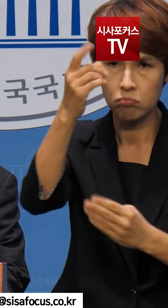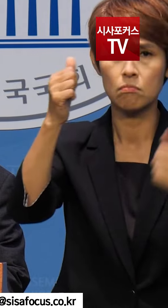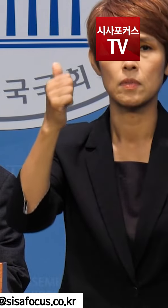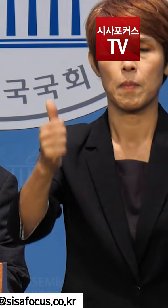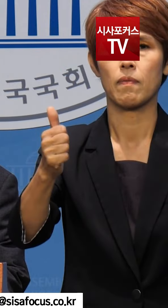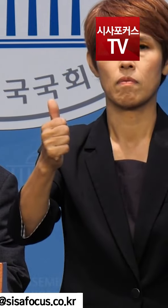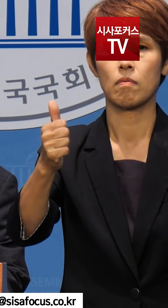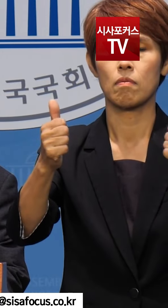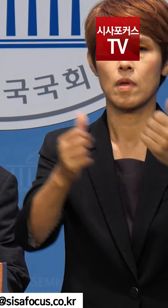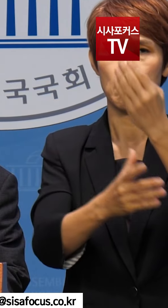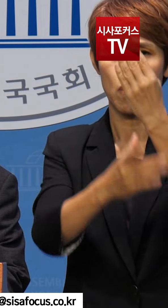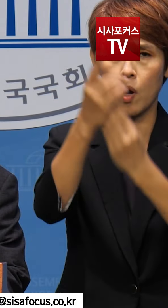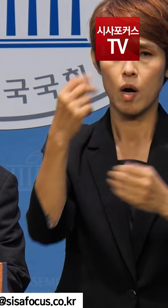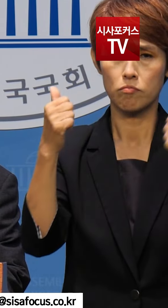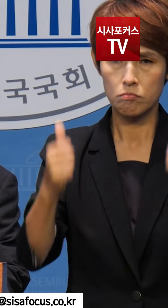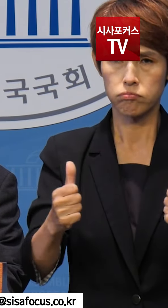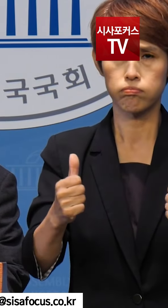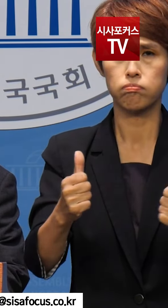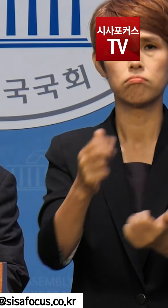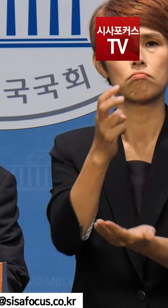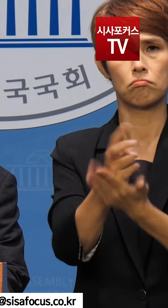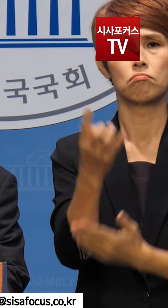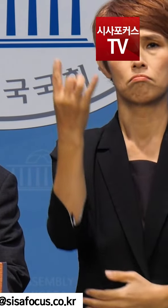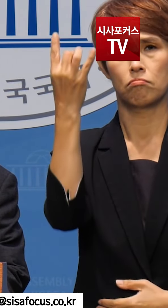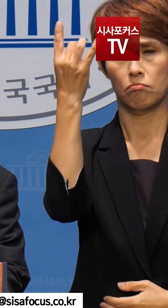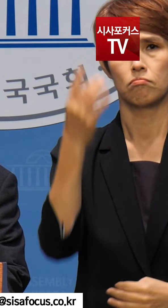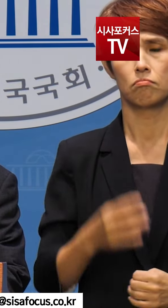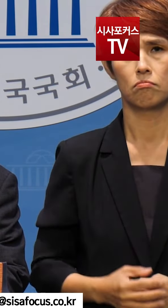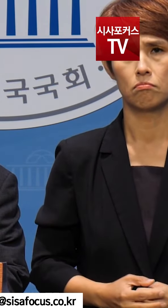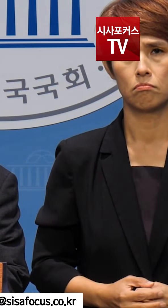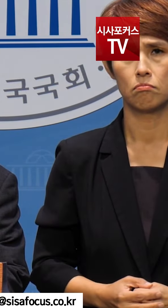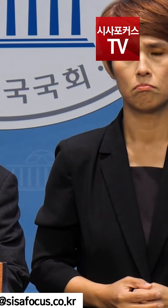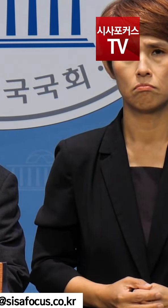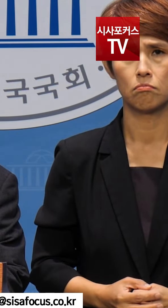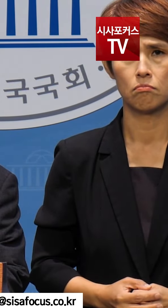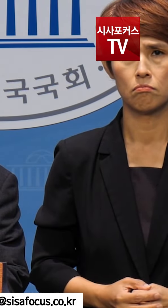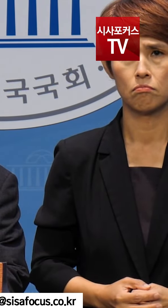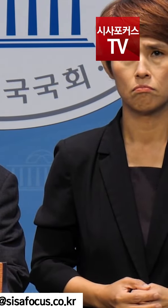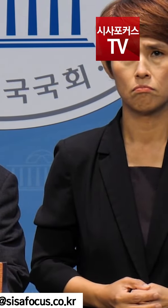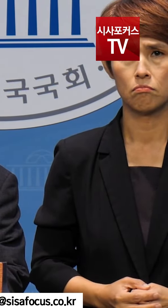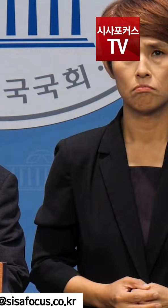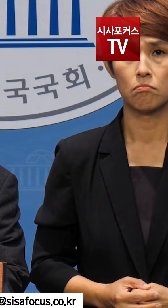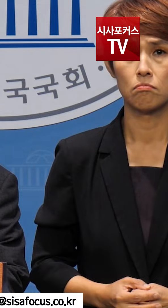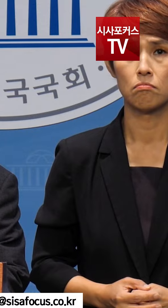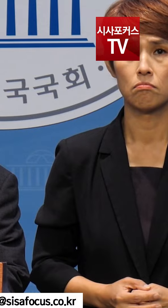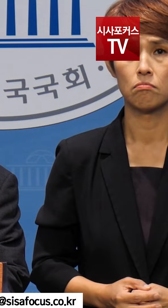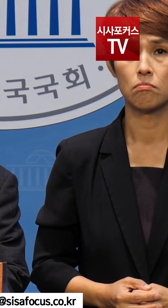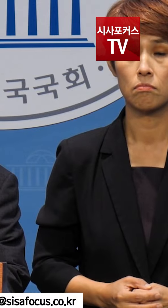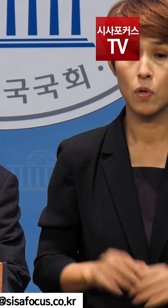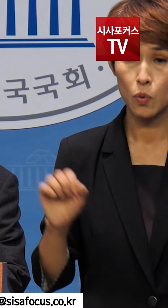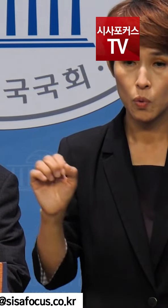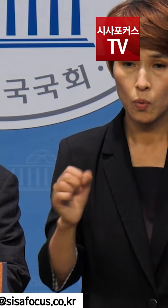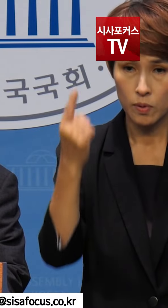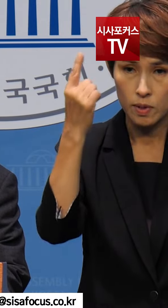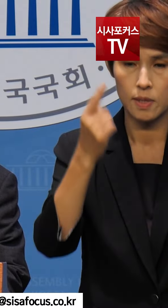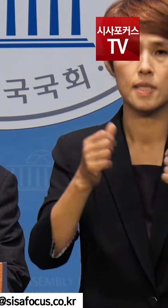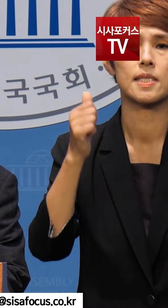병합하여 심리하는 것이 원칙입니다. 이것을 동시심판의 이익이라고 합니다.